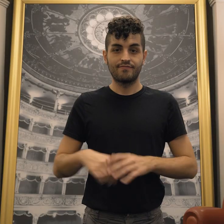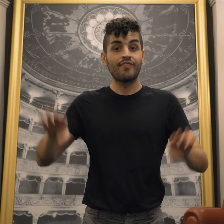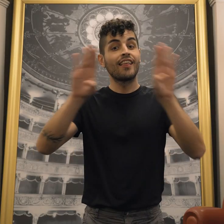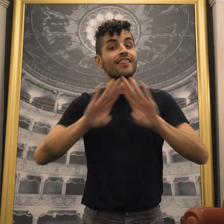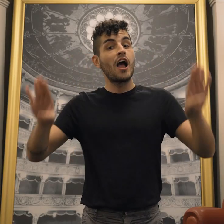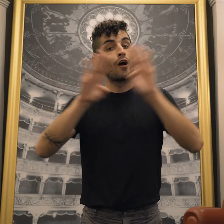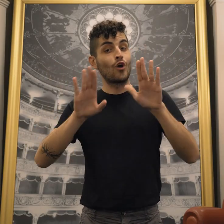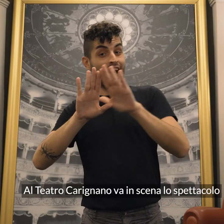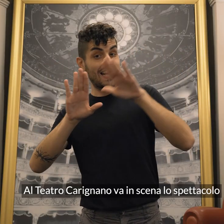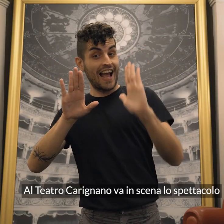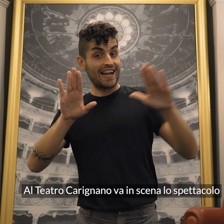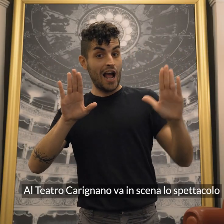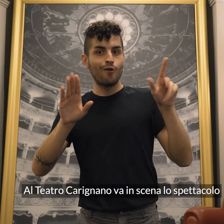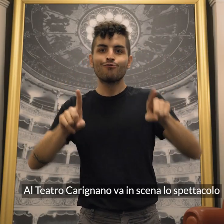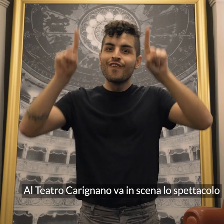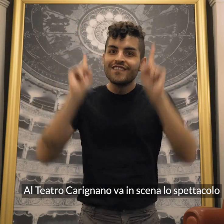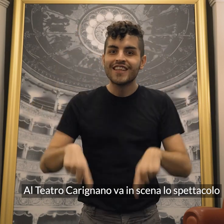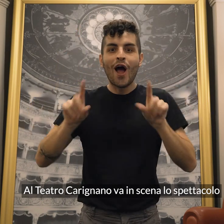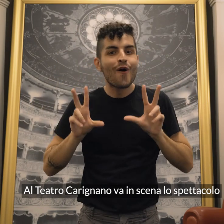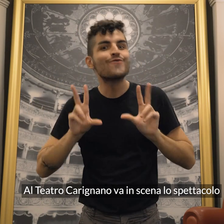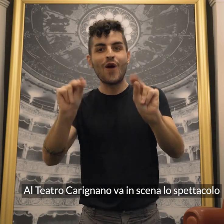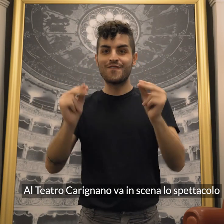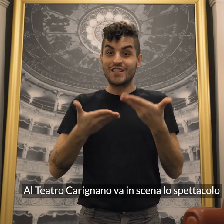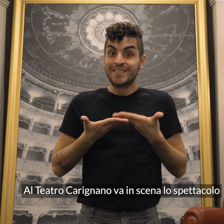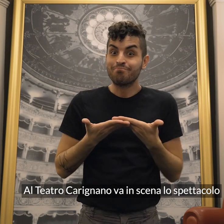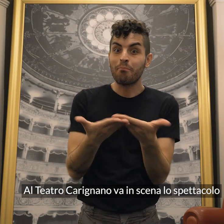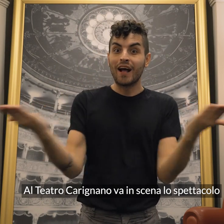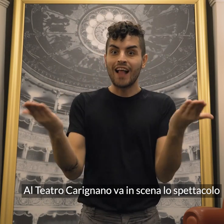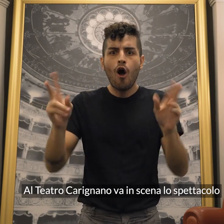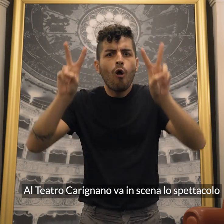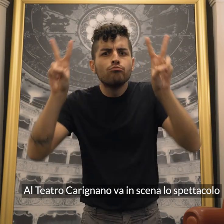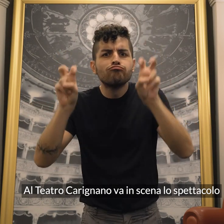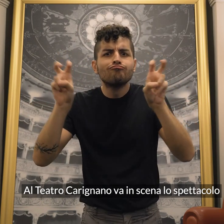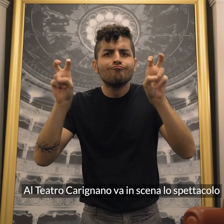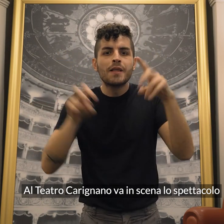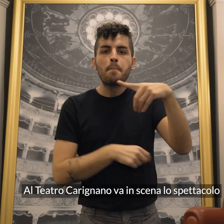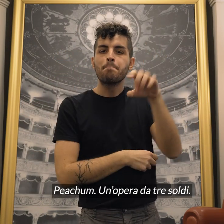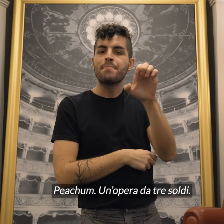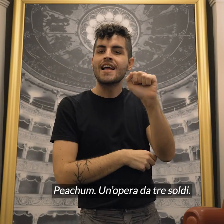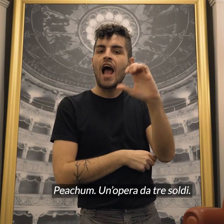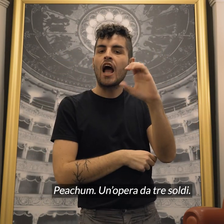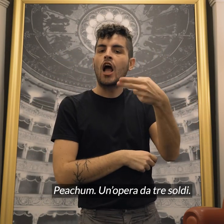Al teatro Carignano va in scena lo spettacolo Pichum,